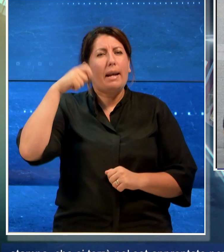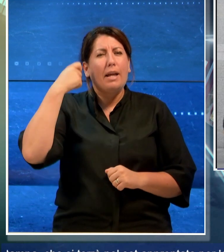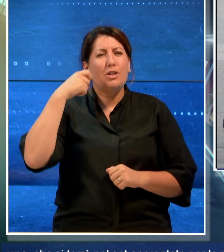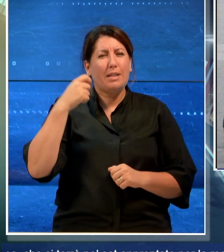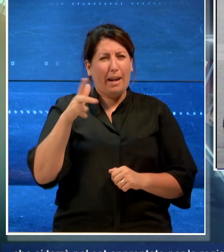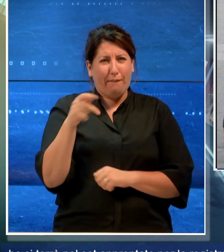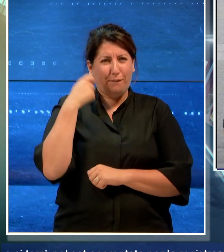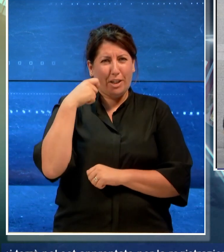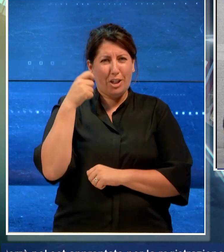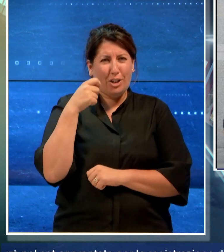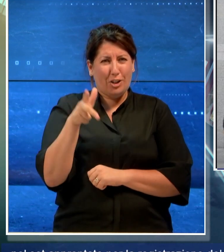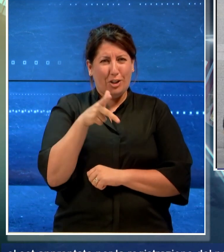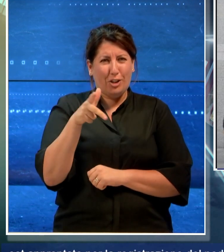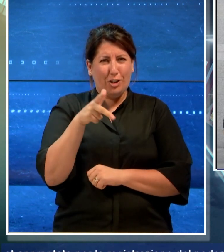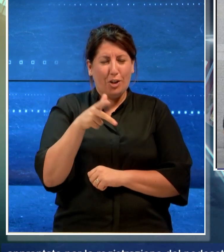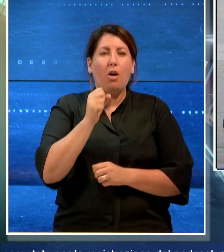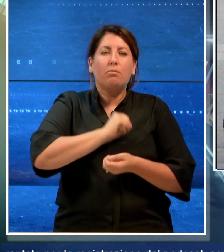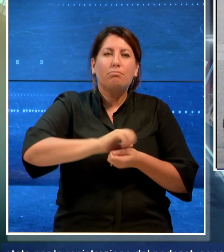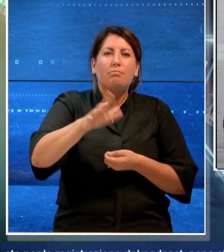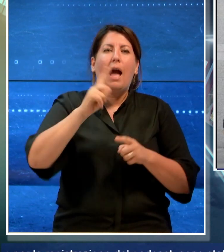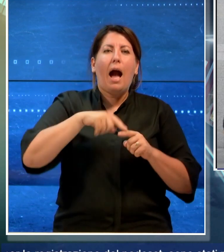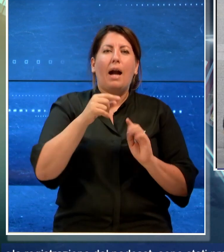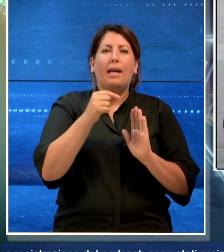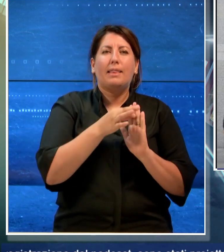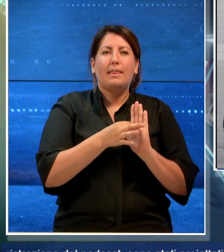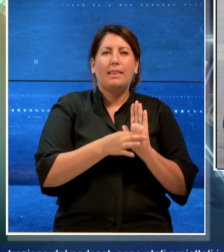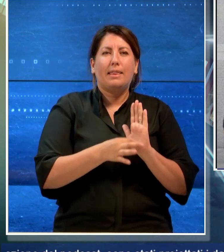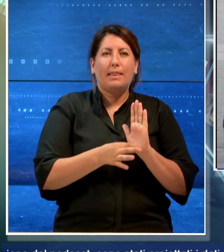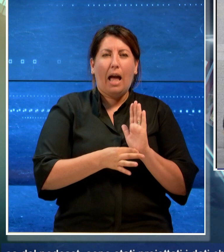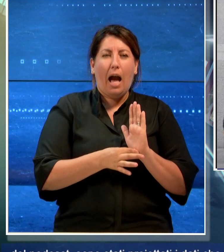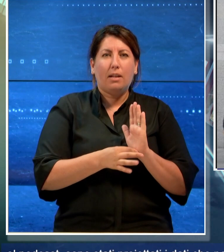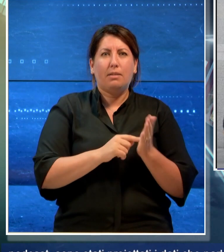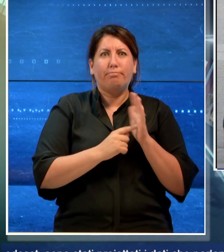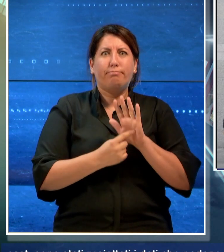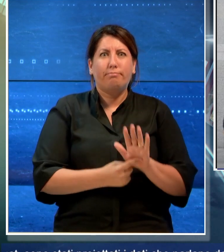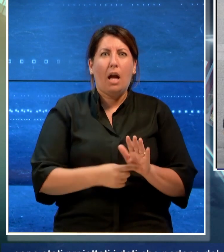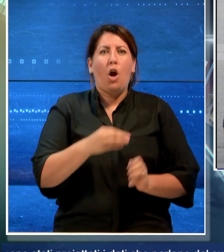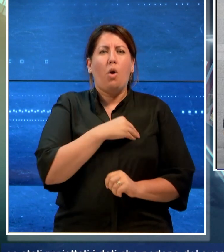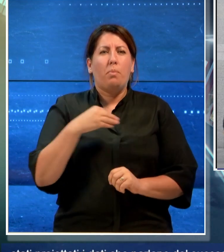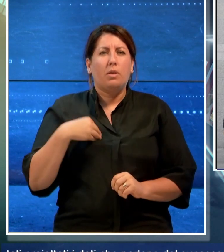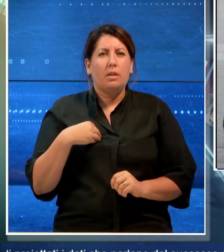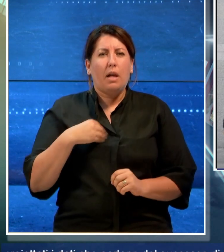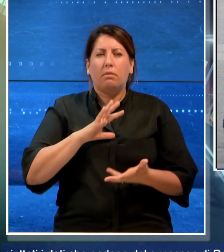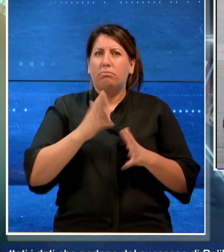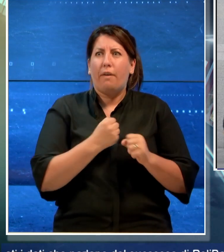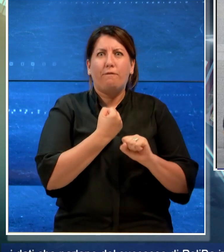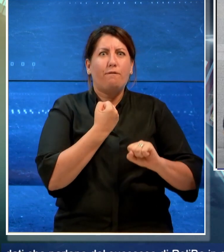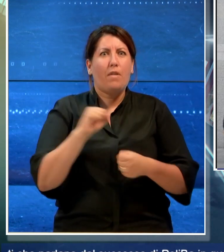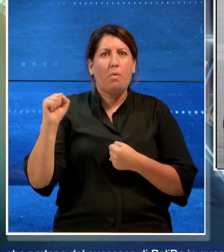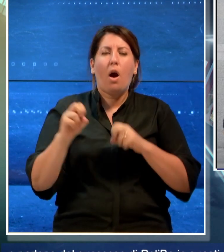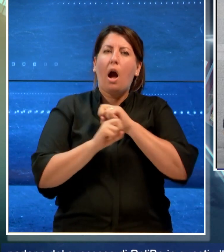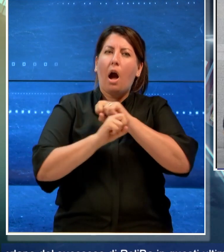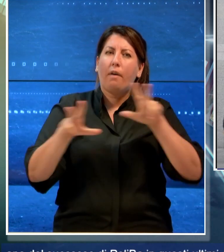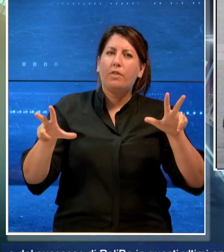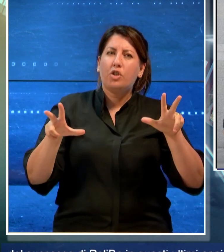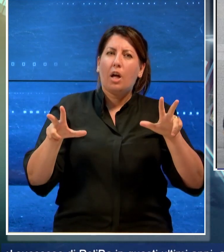sono stati proiettati i dati che parlano del successo di Poliba in questi ultimi anni, annunciate le novità accademiche con